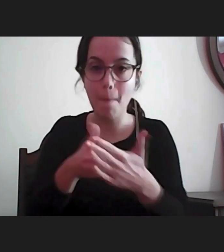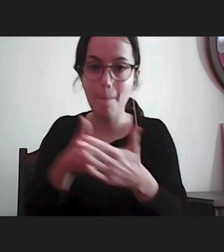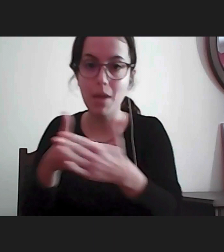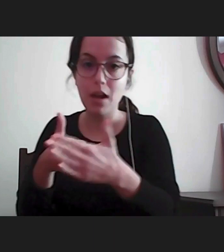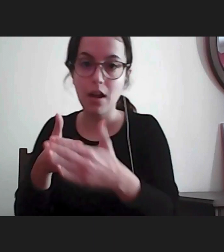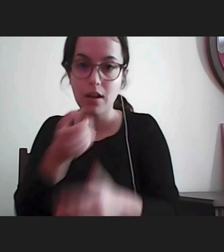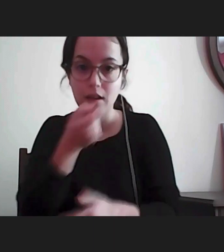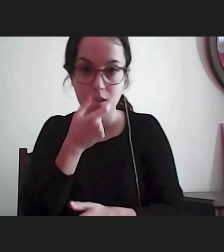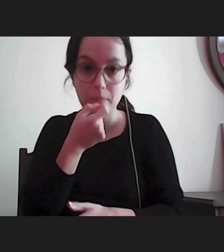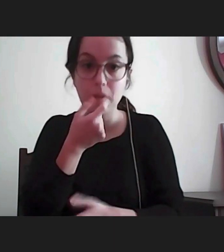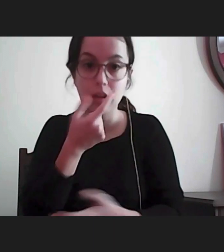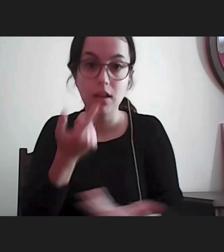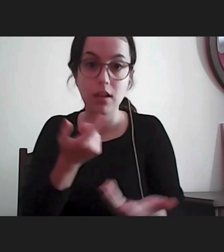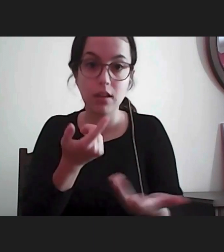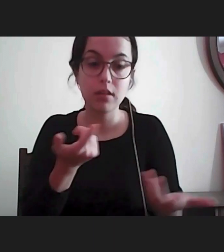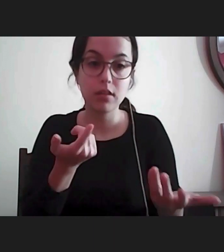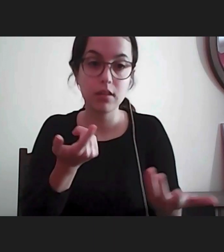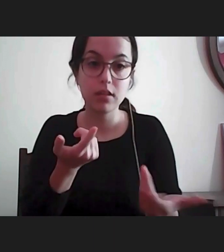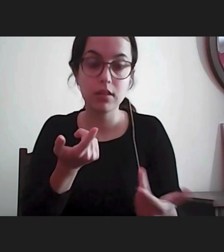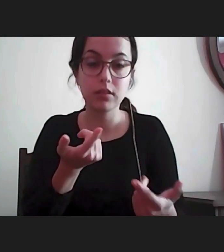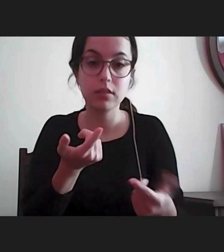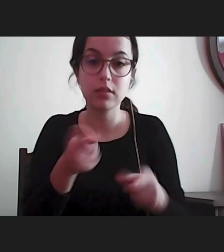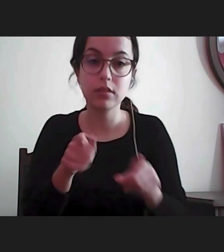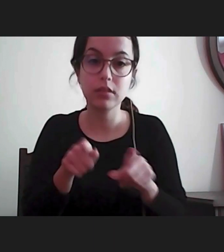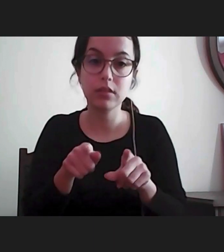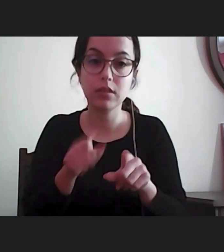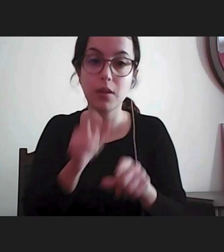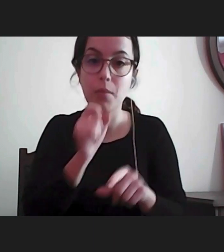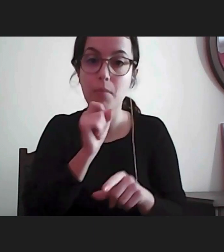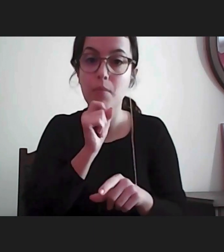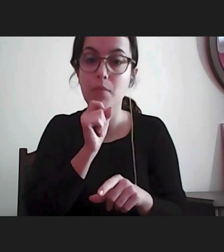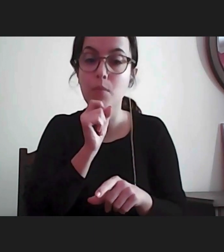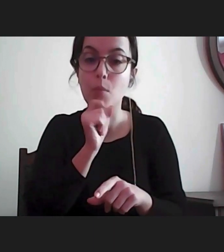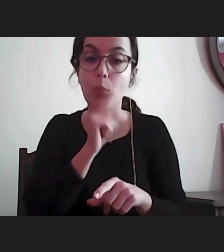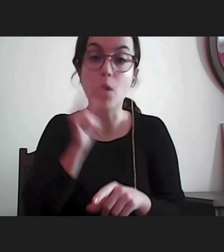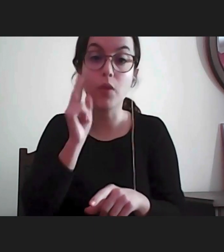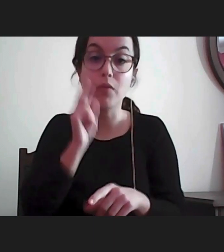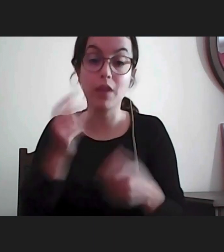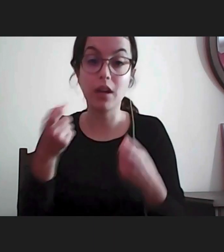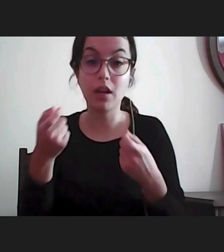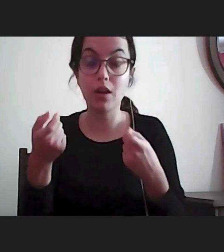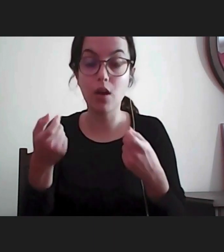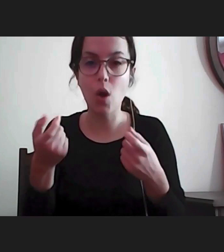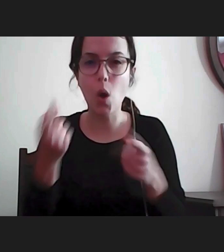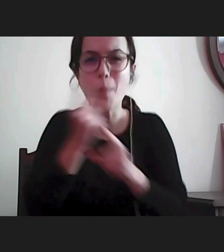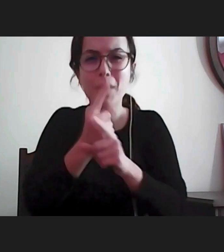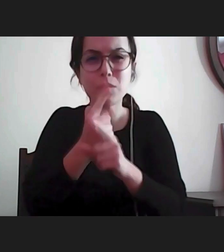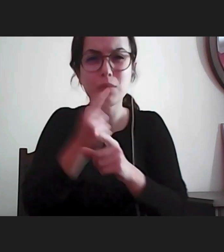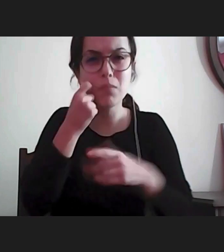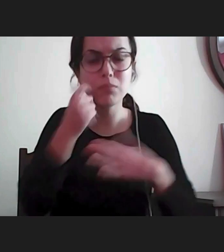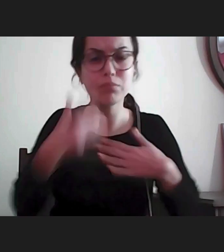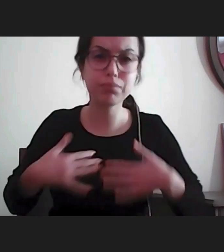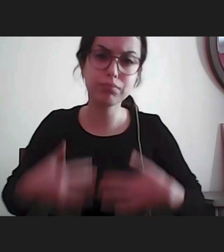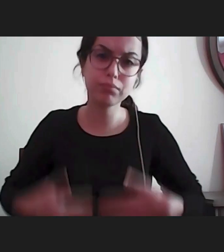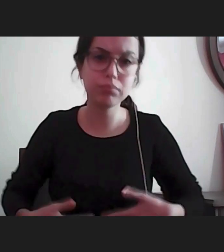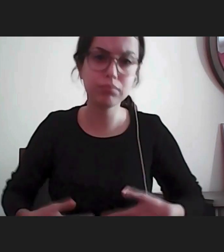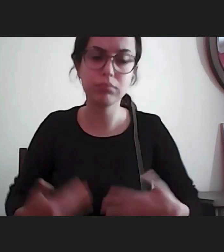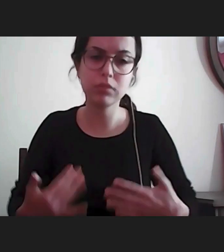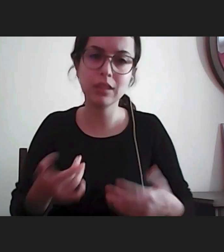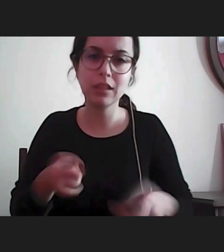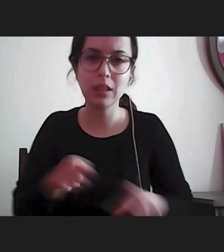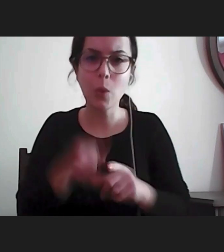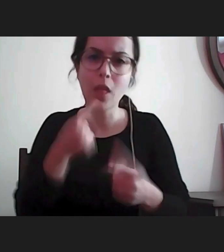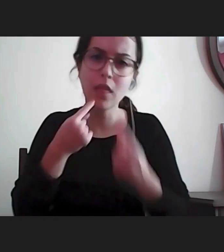e que era possível vê-la a par com a contenção física foi um diálogo que acabou